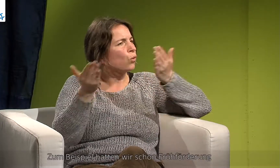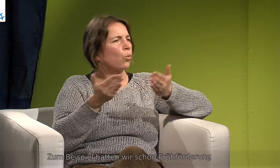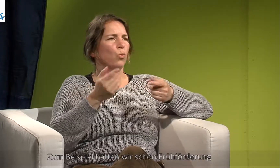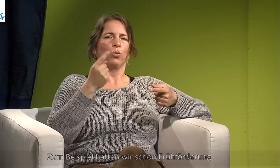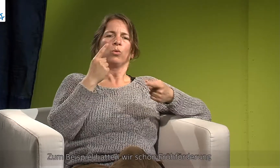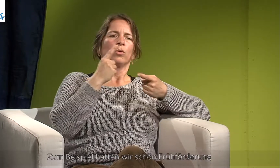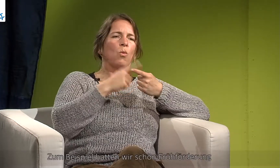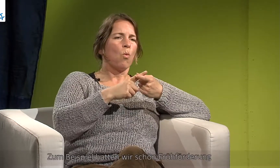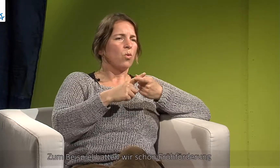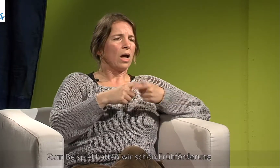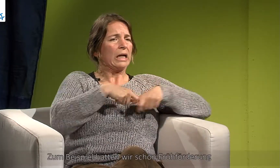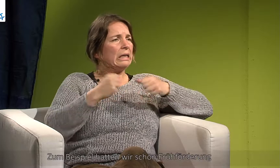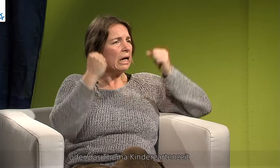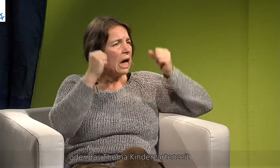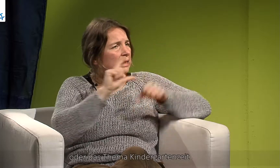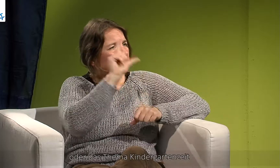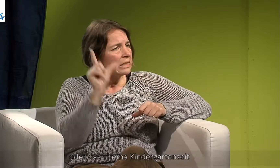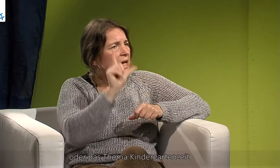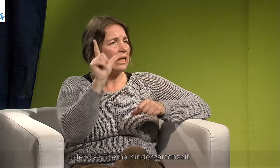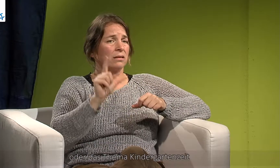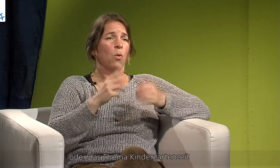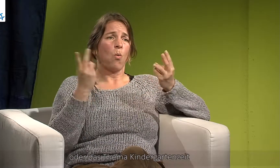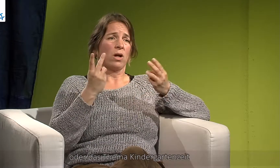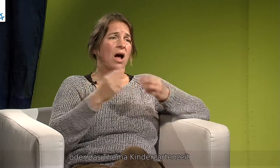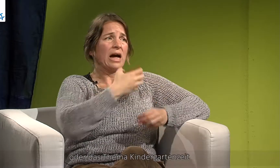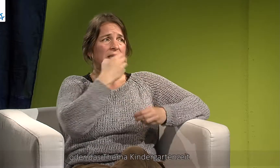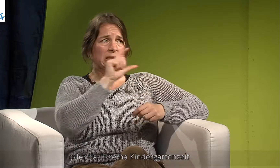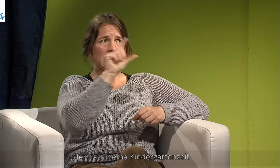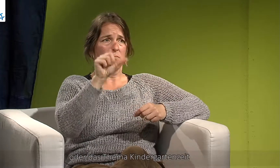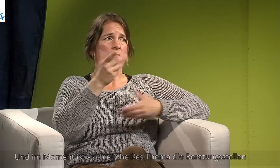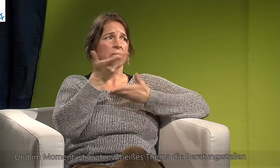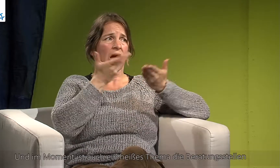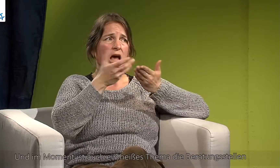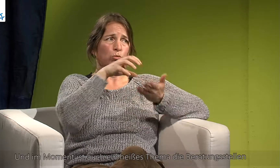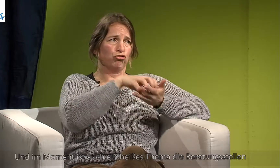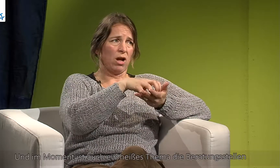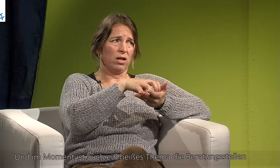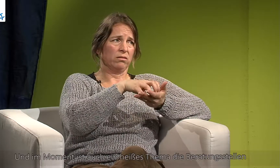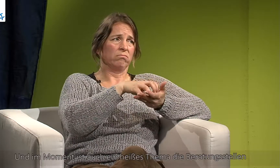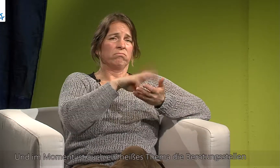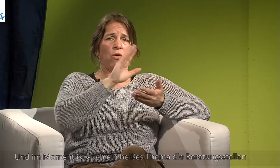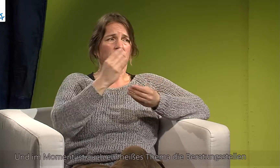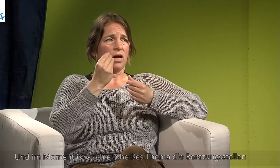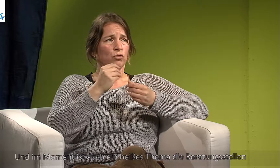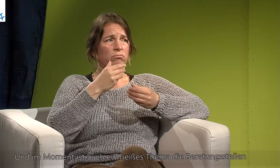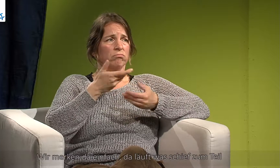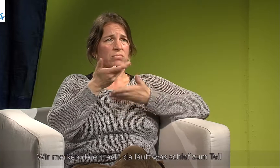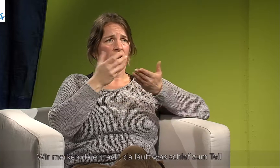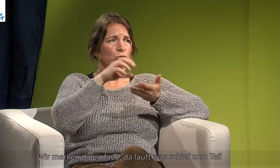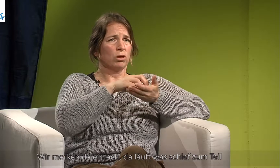Frühförderung oder zum Thema Kindergartenzeit. Und im Moment ist auch ein heißes Thema die Beratungsstellen. Also wir merken da einfach,